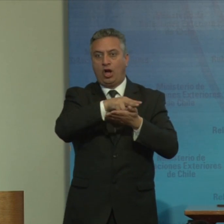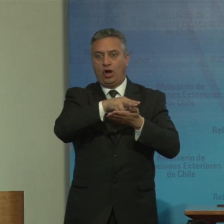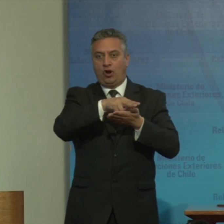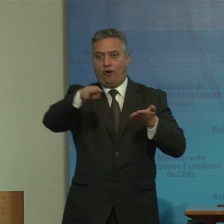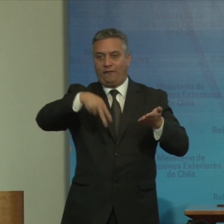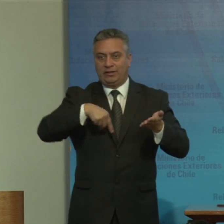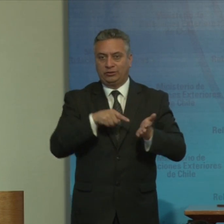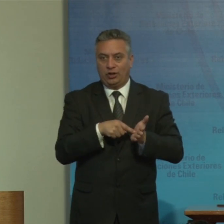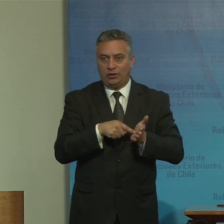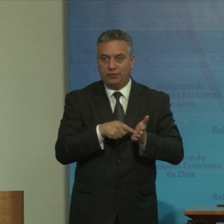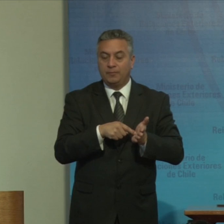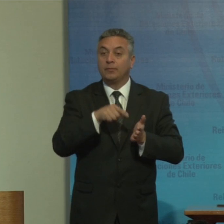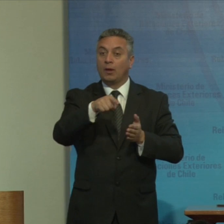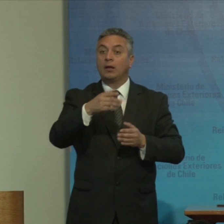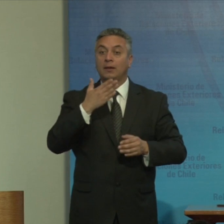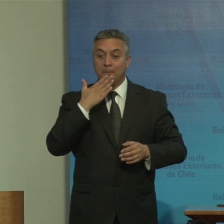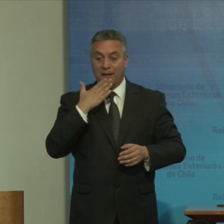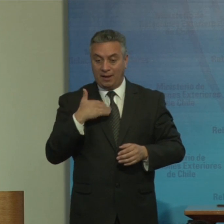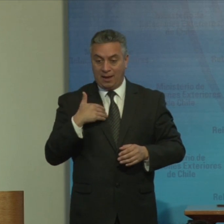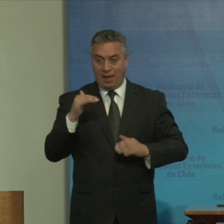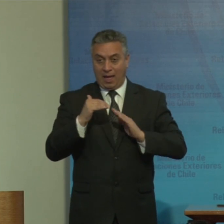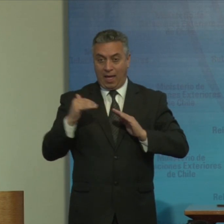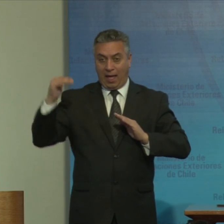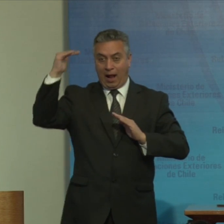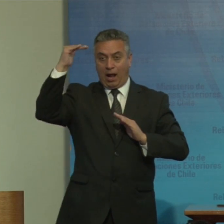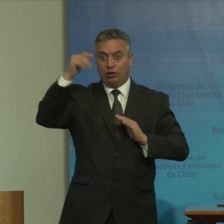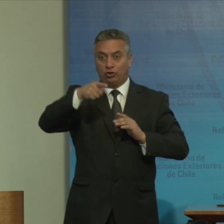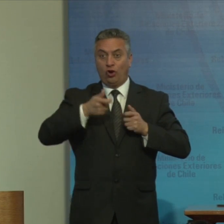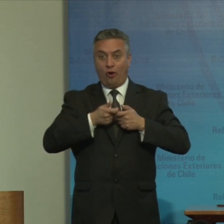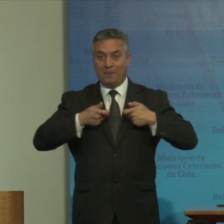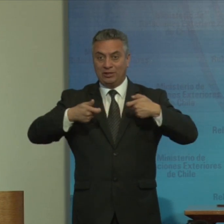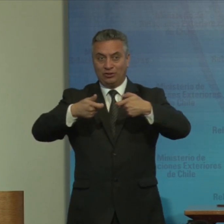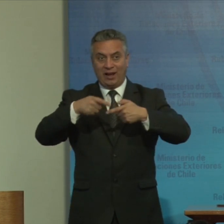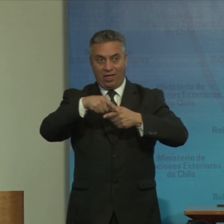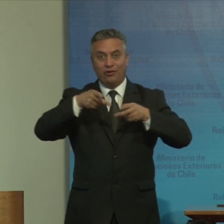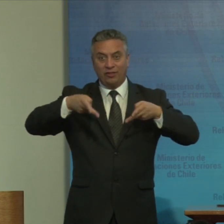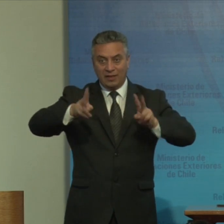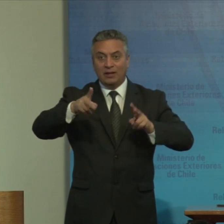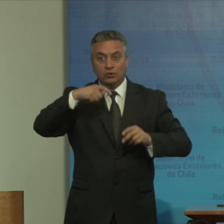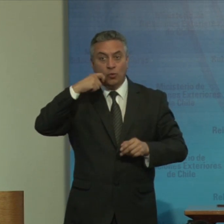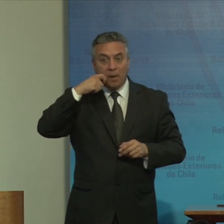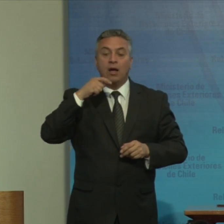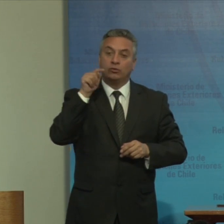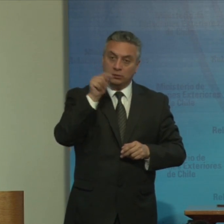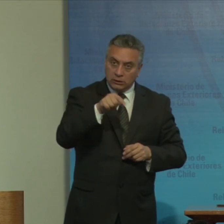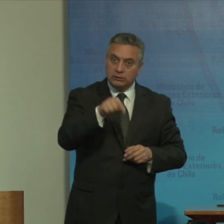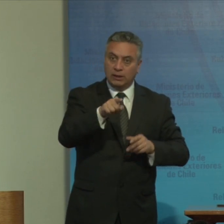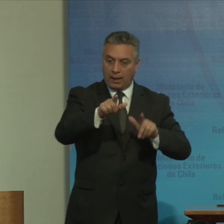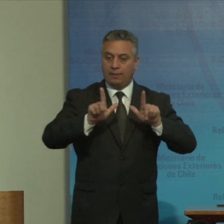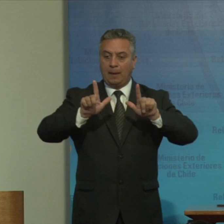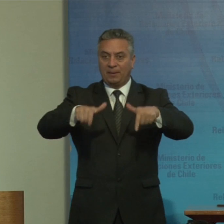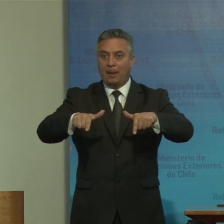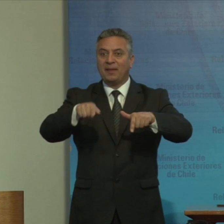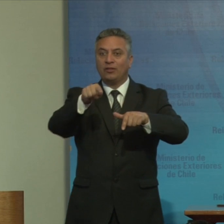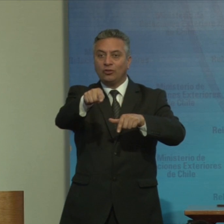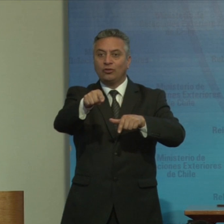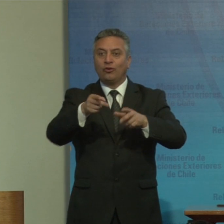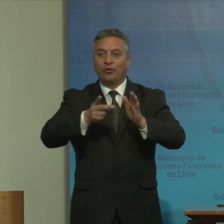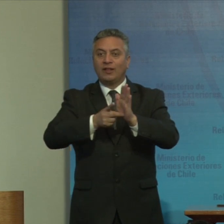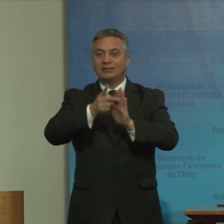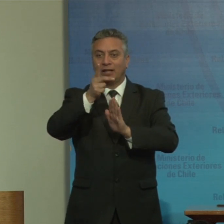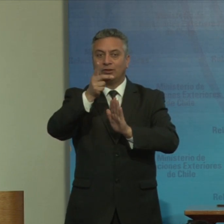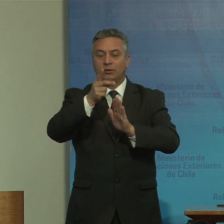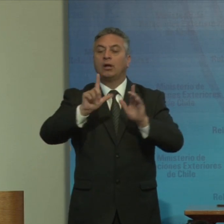lado el Autocomisionado para los Derechos Humanos y el Departamento de Asuntos Económicos y Desarrollo